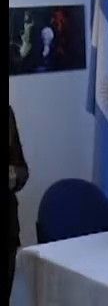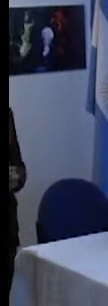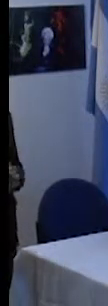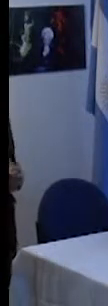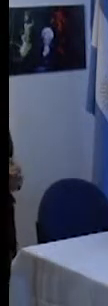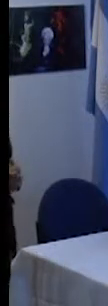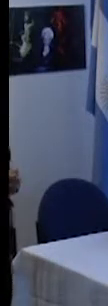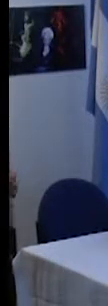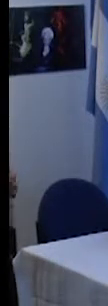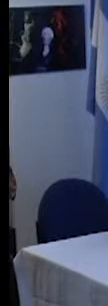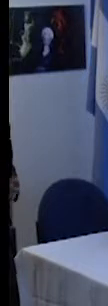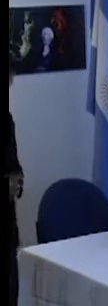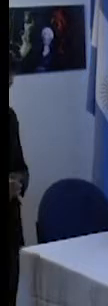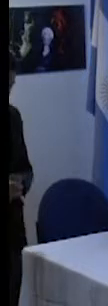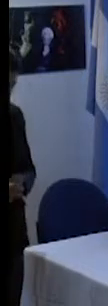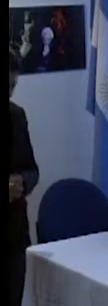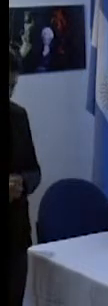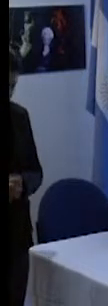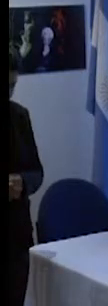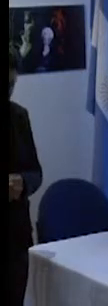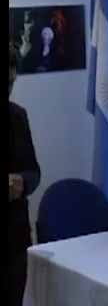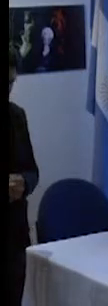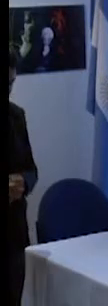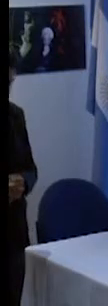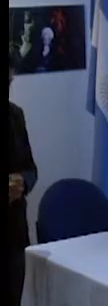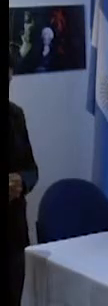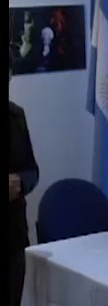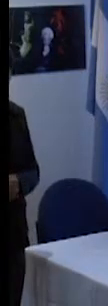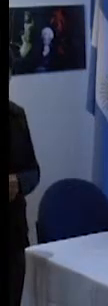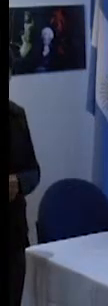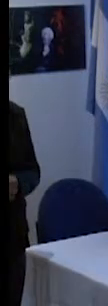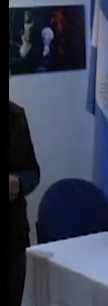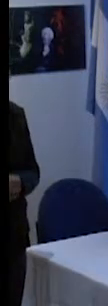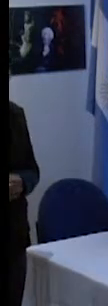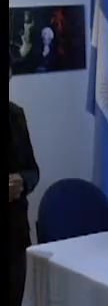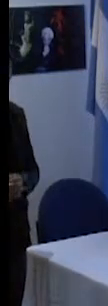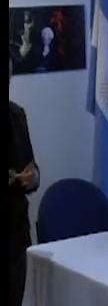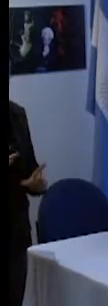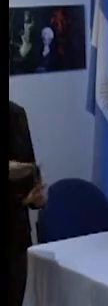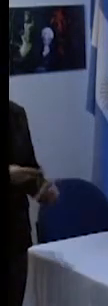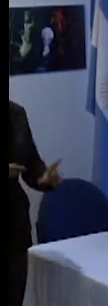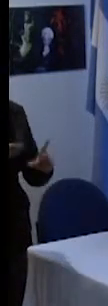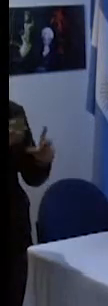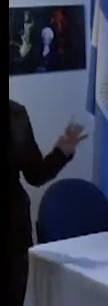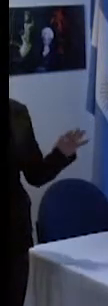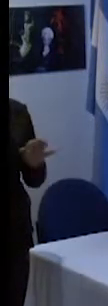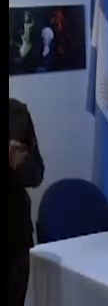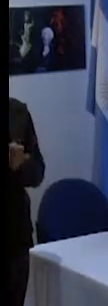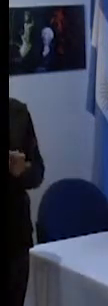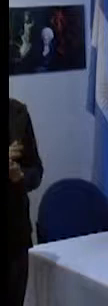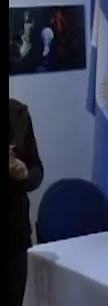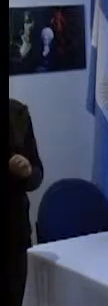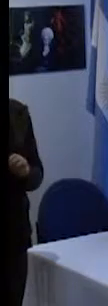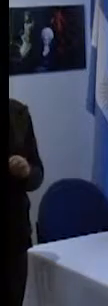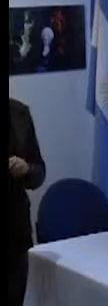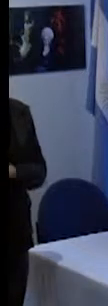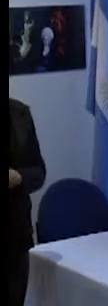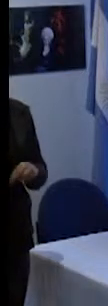en común orientada a la formación en educación. La